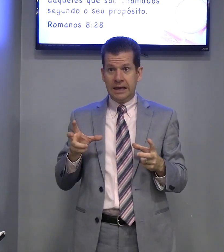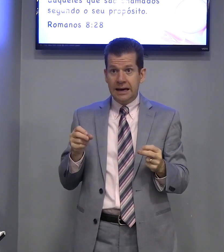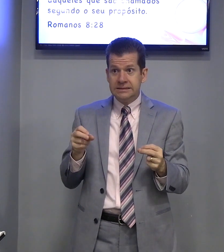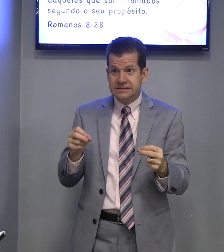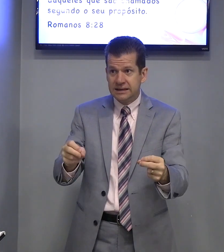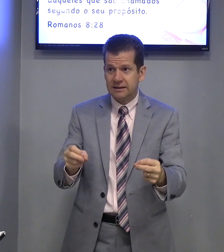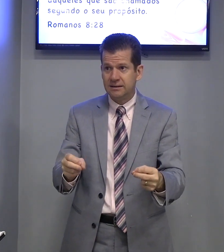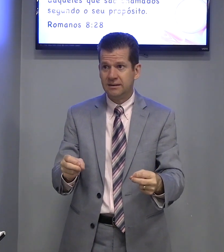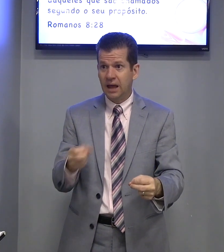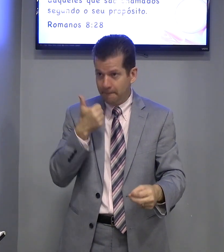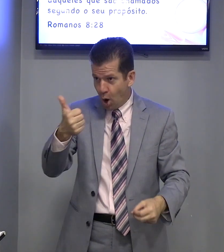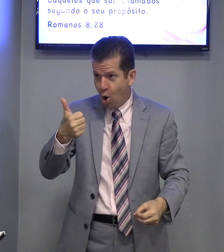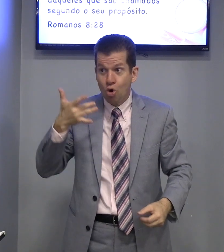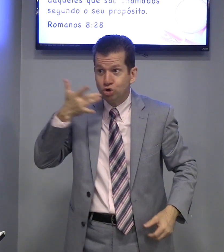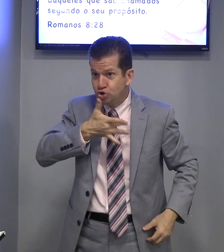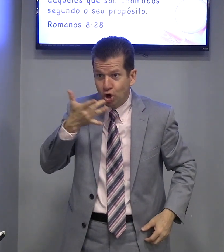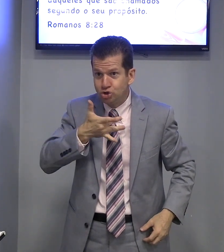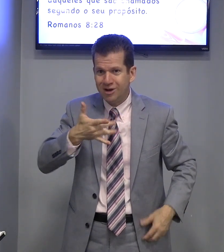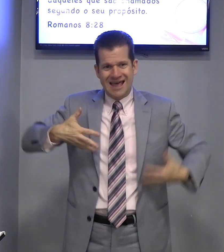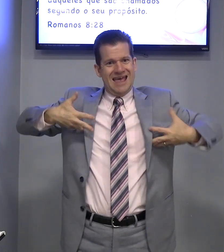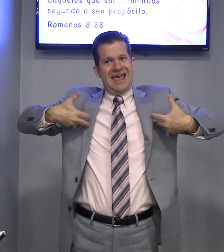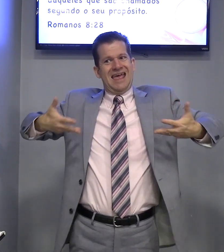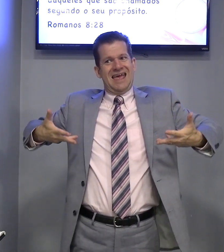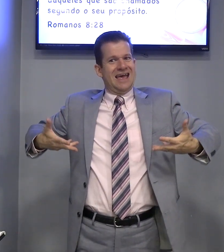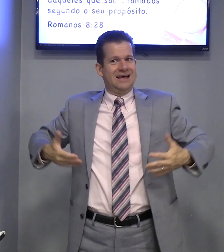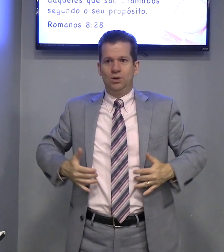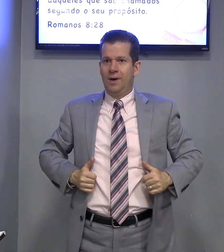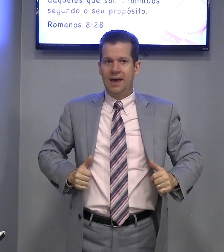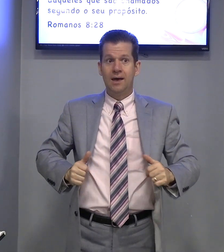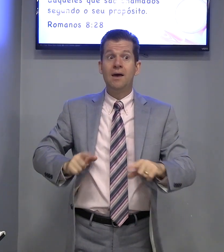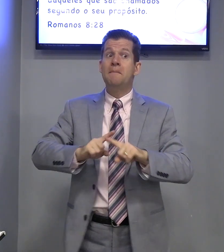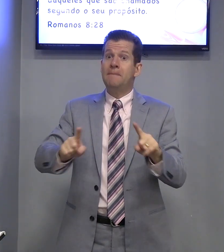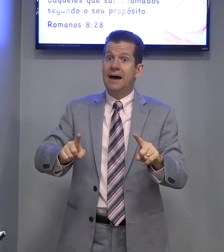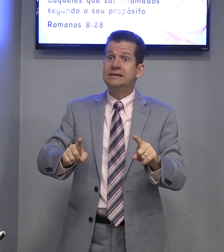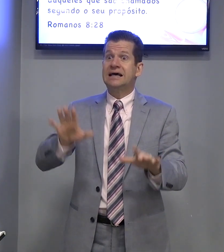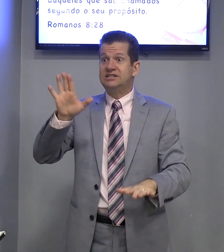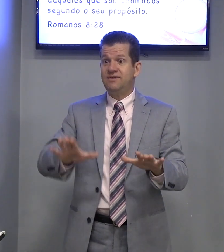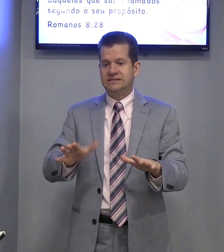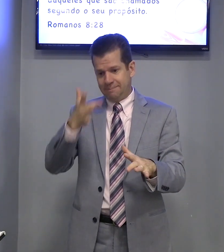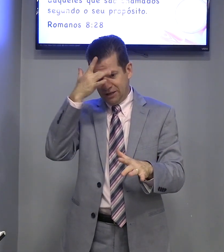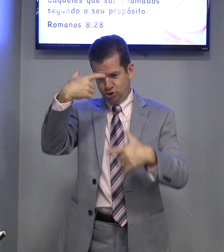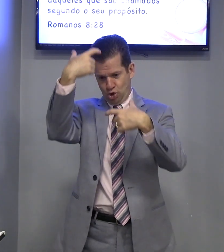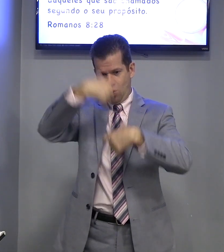Câncer. É bom, gostoso? Não é. Mas, às vezes, a pessoa,